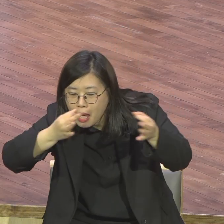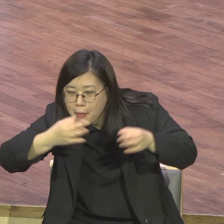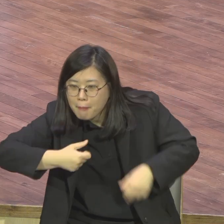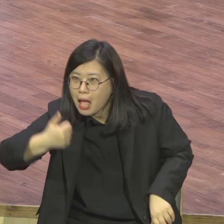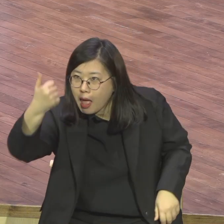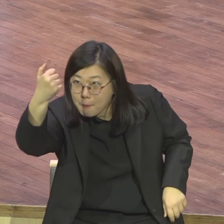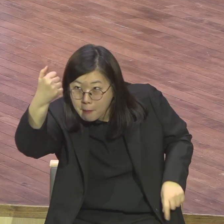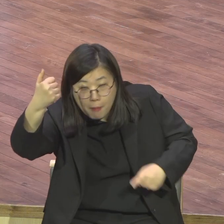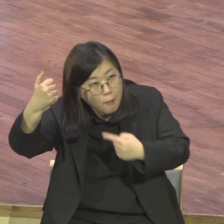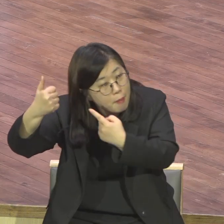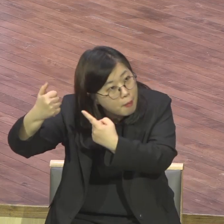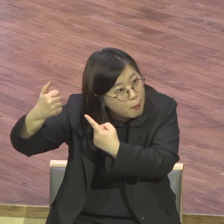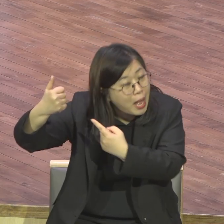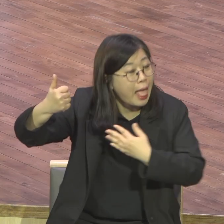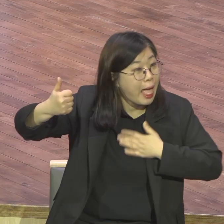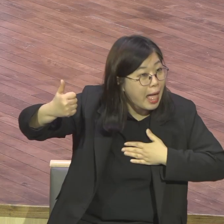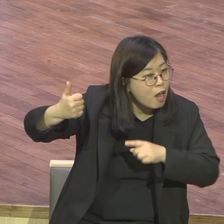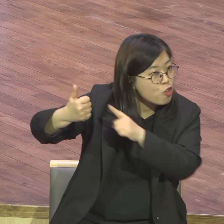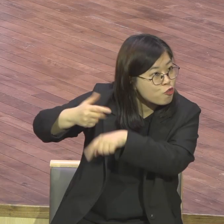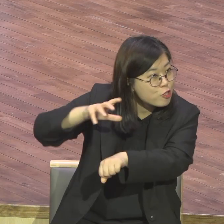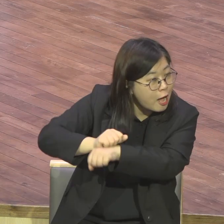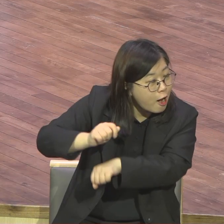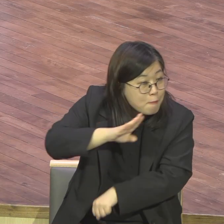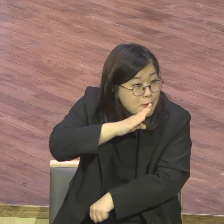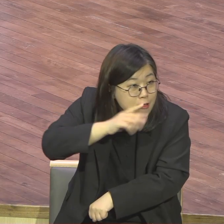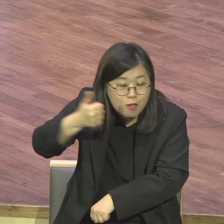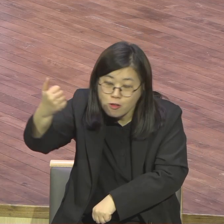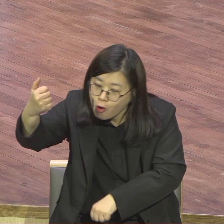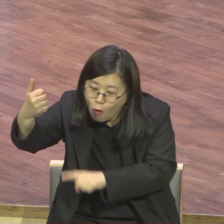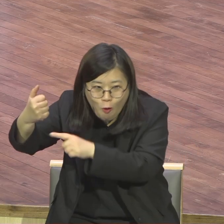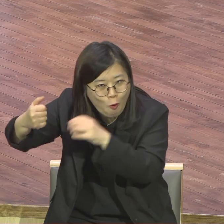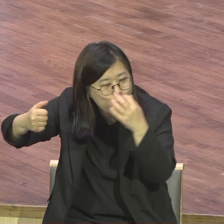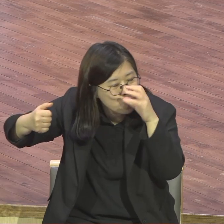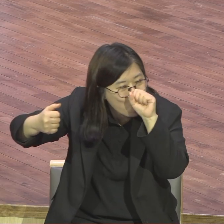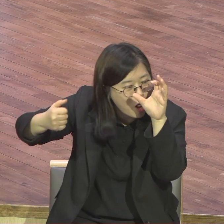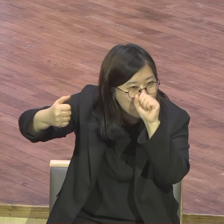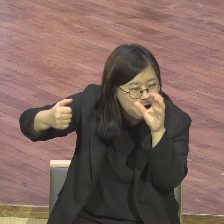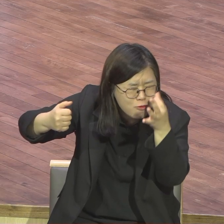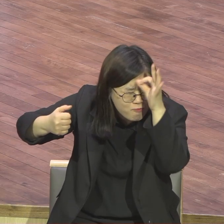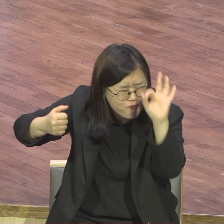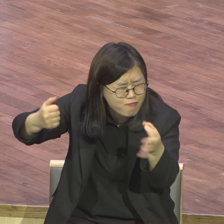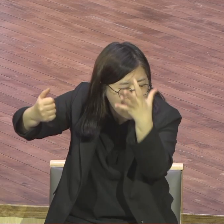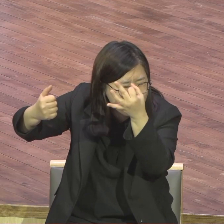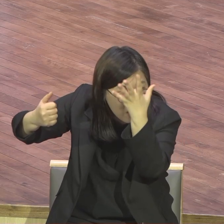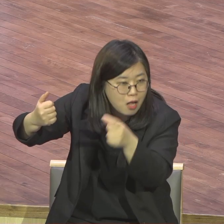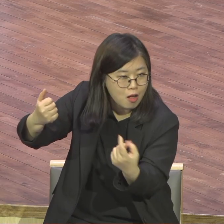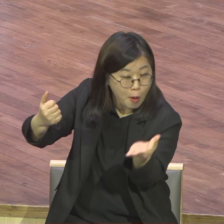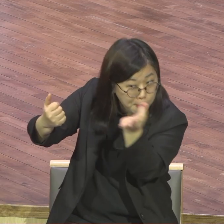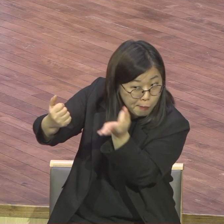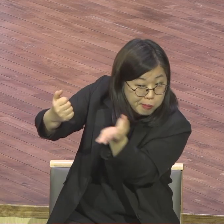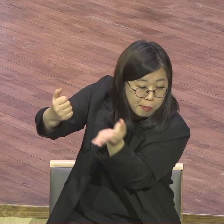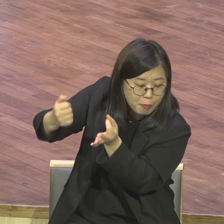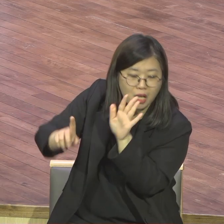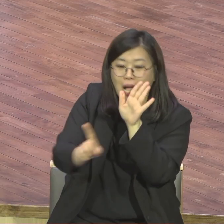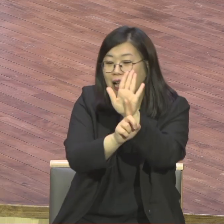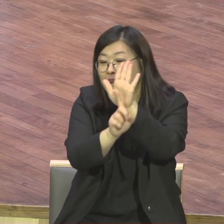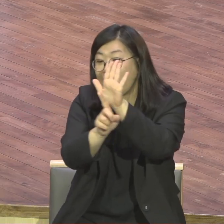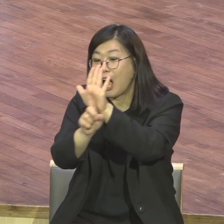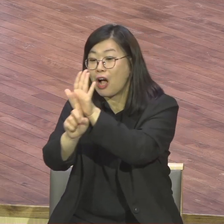장사하는데 야 저 친구는 어떻게 저렇게 당당하여 부럽다 이렇게 생각했는데 내가 졸지에 예술을 칼걸